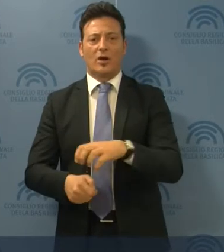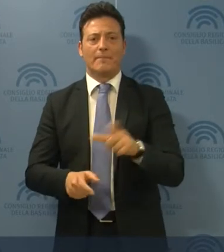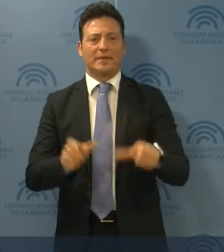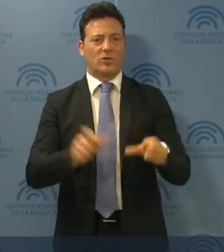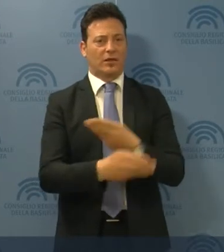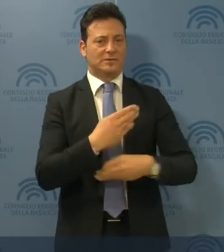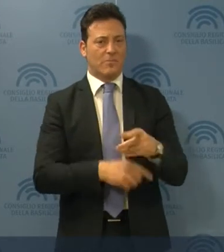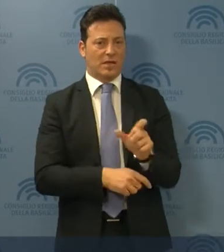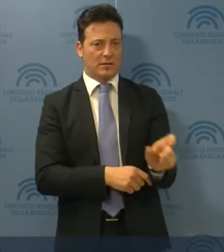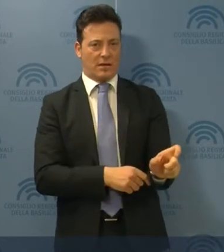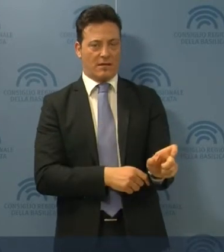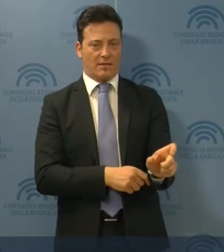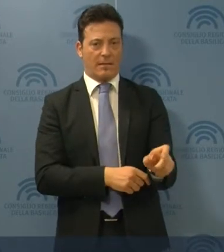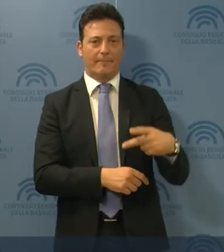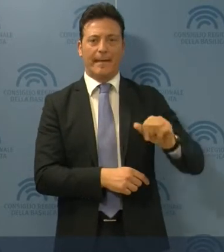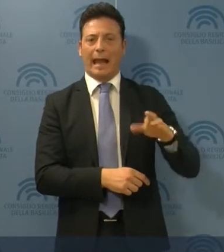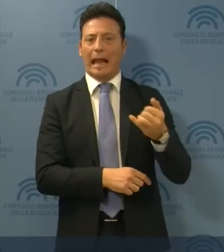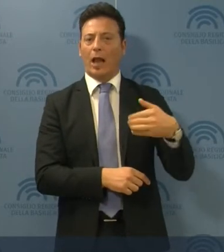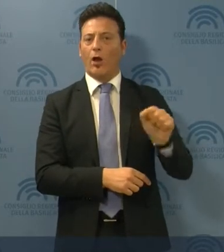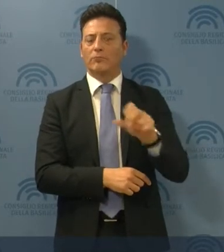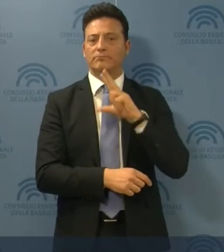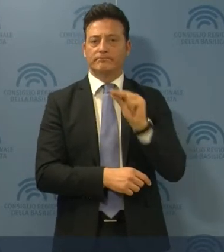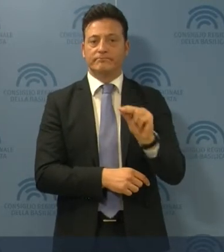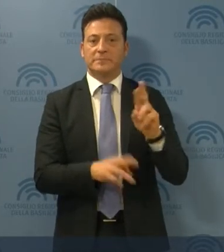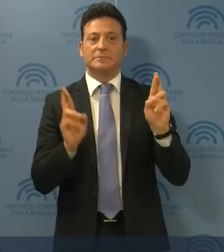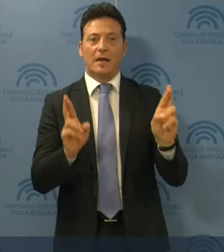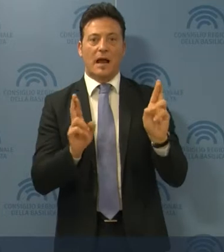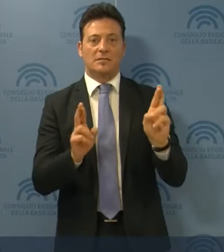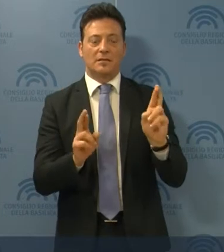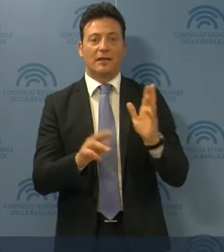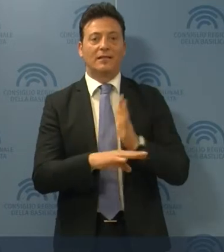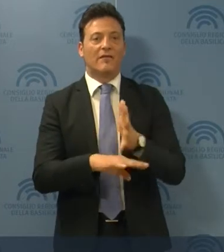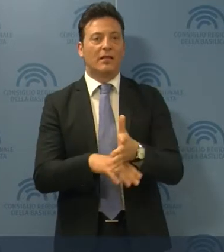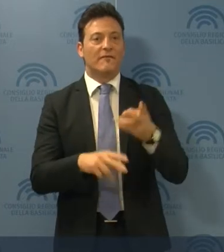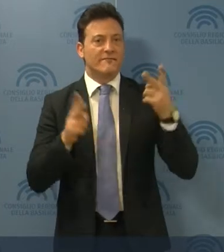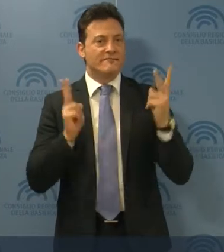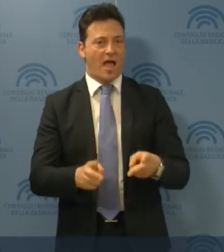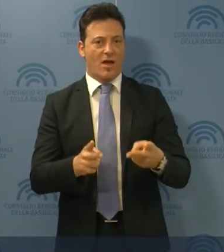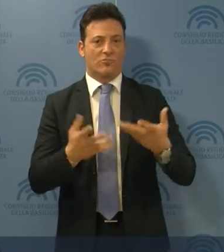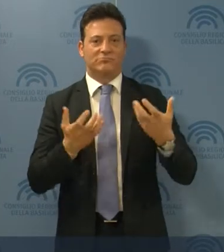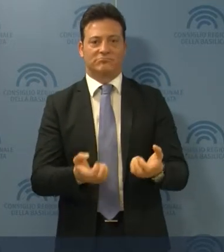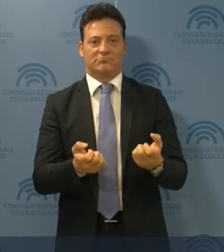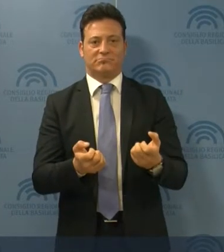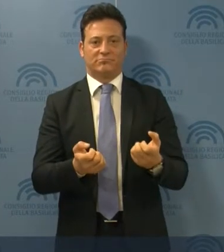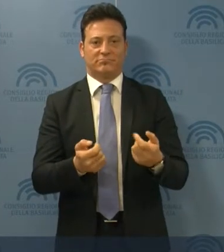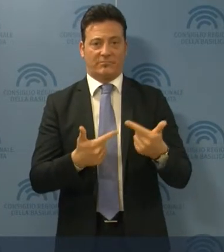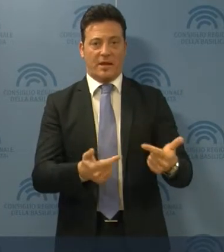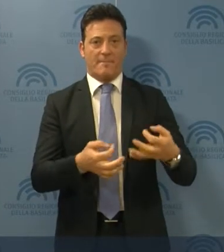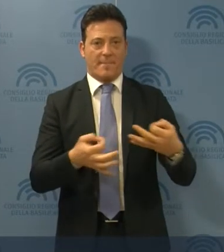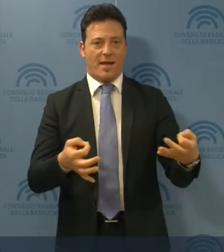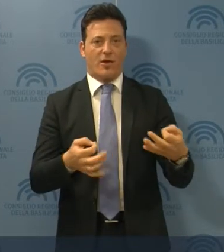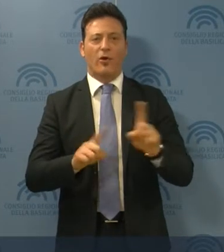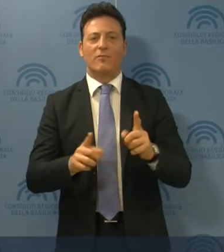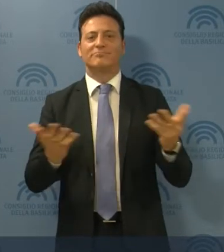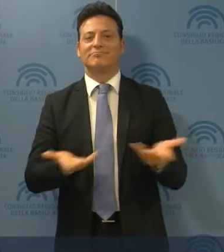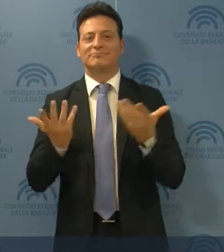con disabilità. Perrino si augura di vedere concretizzate misure che siano davvero incisive e strutturali, non